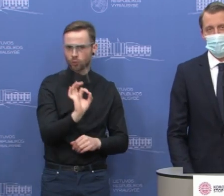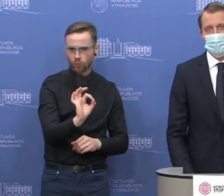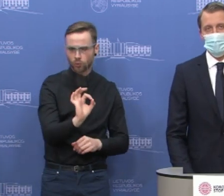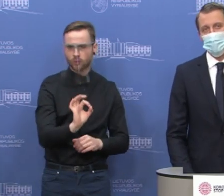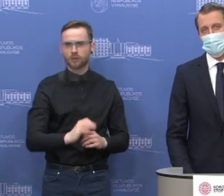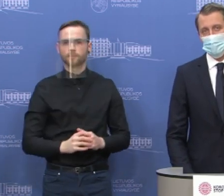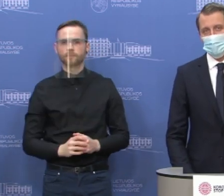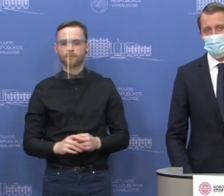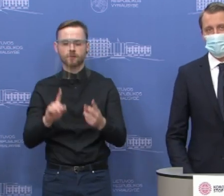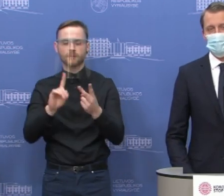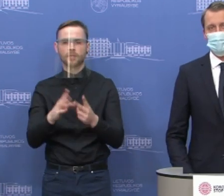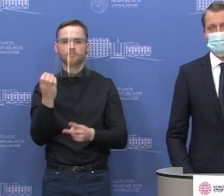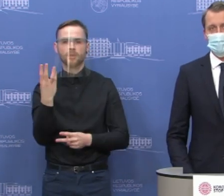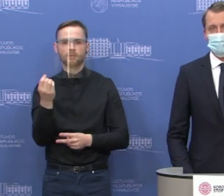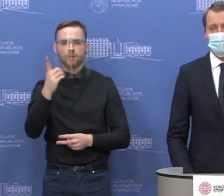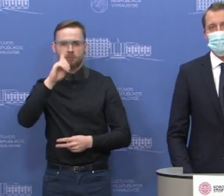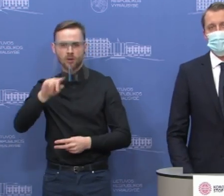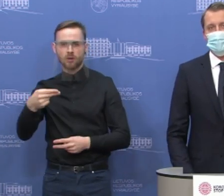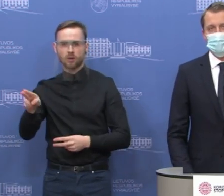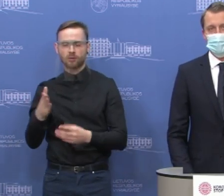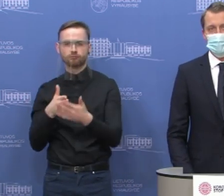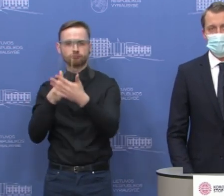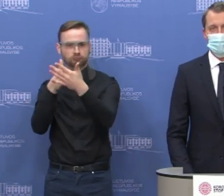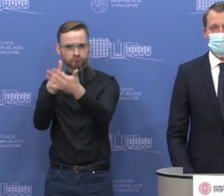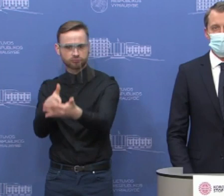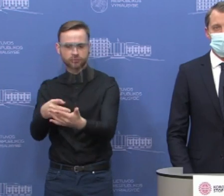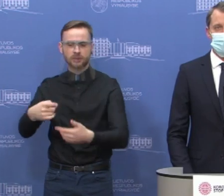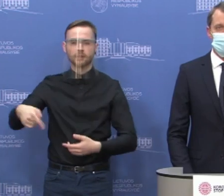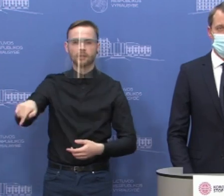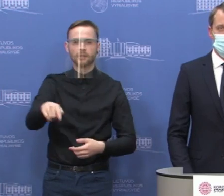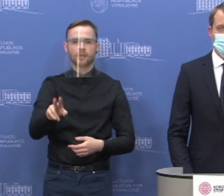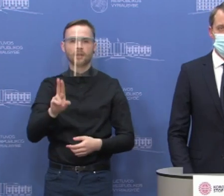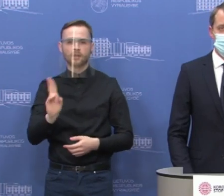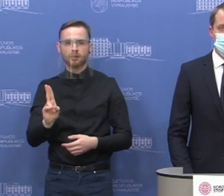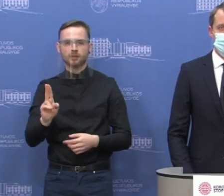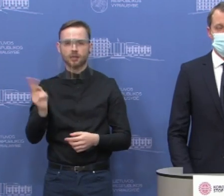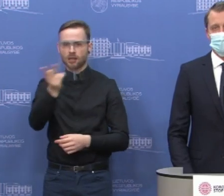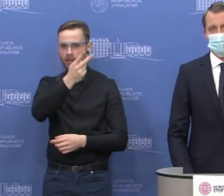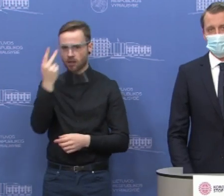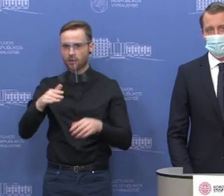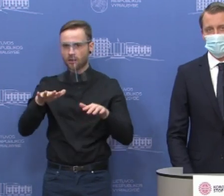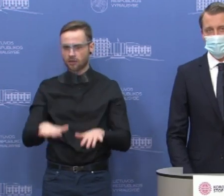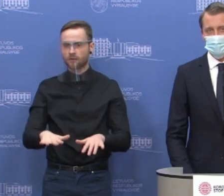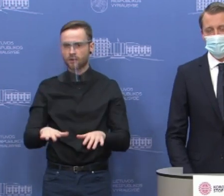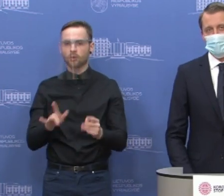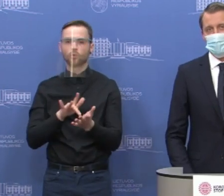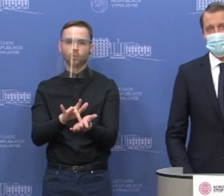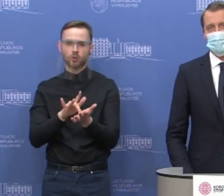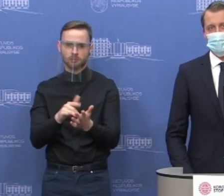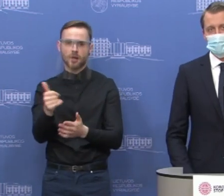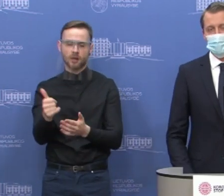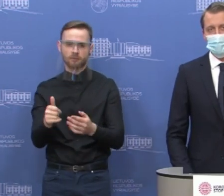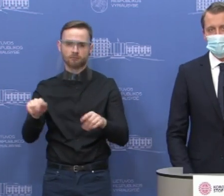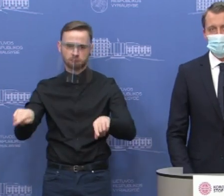paskoloms. Ir 15 milijonų eurų skiriama būtent vietiniam ir atvykstamajam turizmui